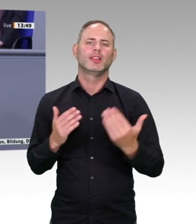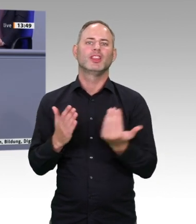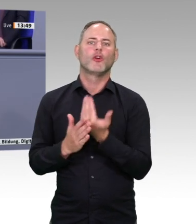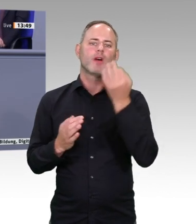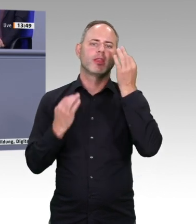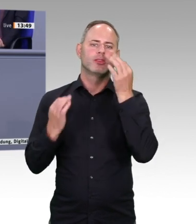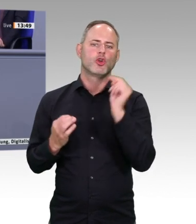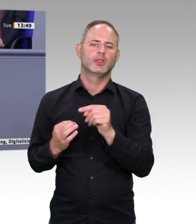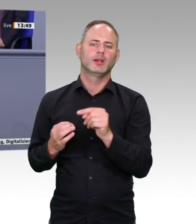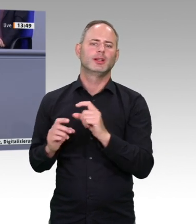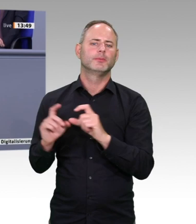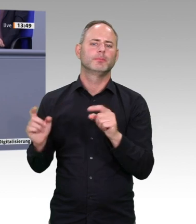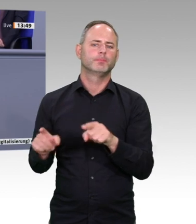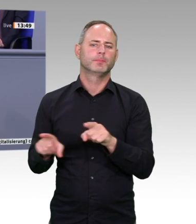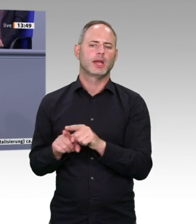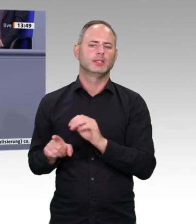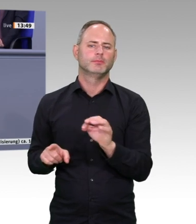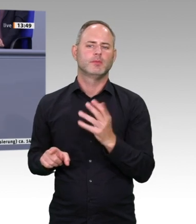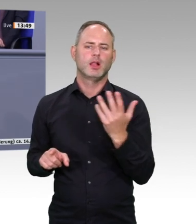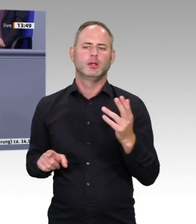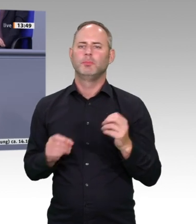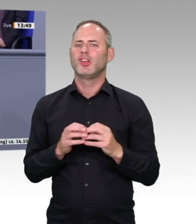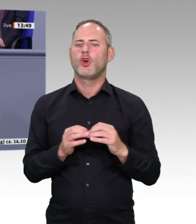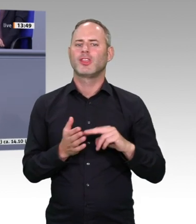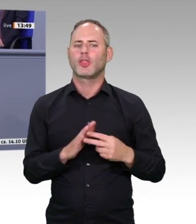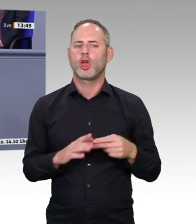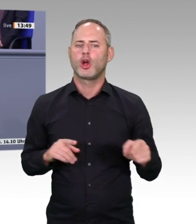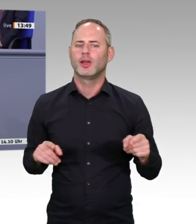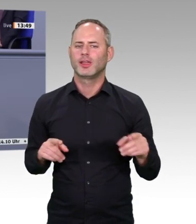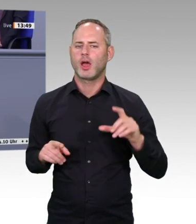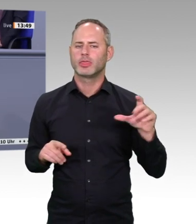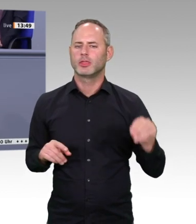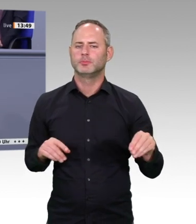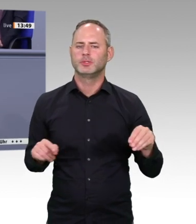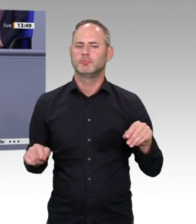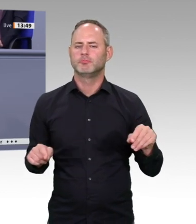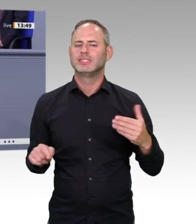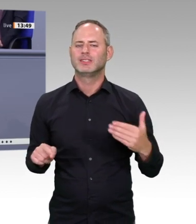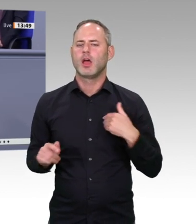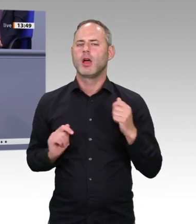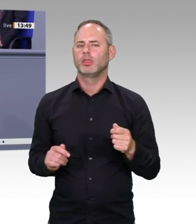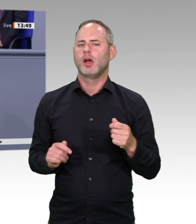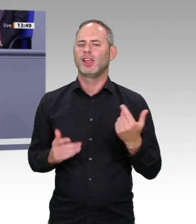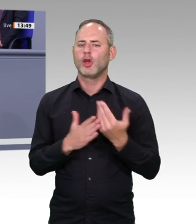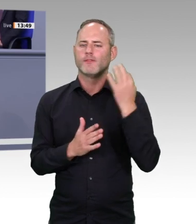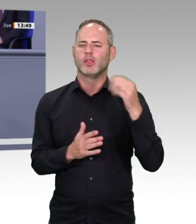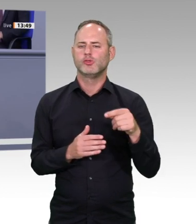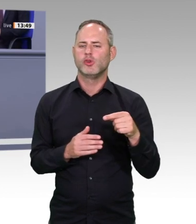schon den Beginn in die digitale Transformation verschlafen. Lassen Sie uns nicht den Beginn in die biotechnologische Transformation erneut